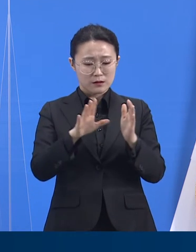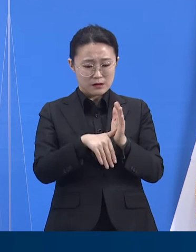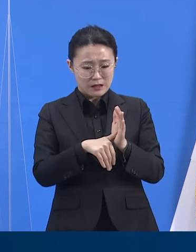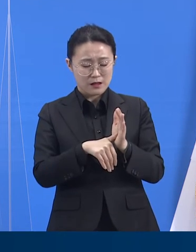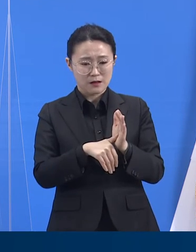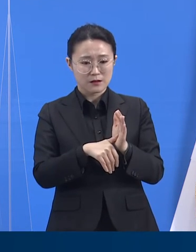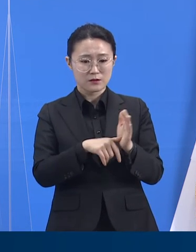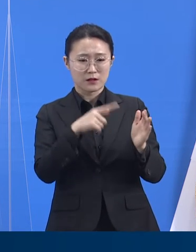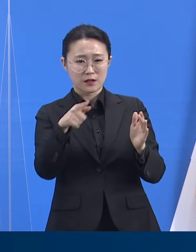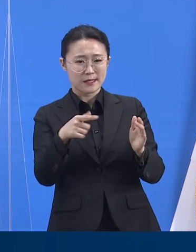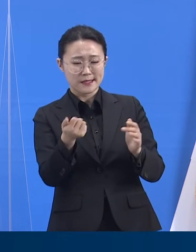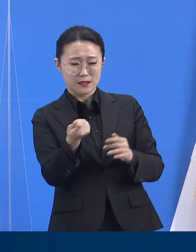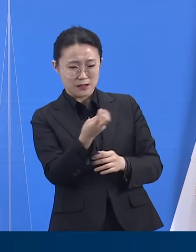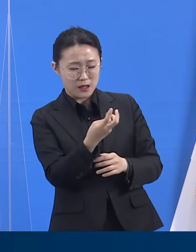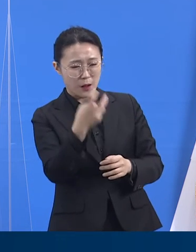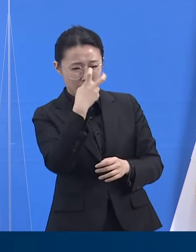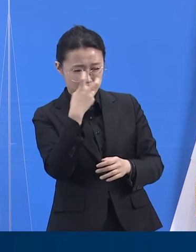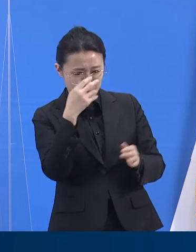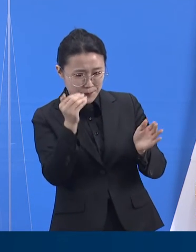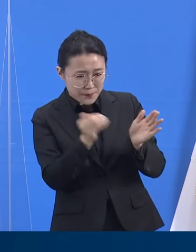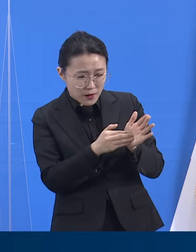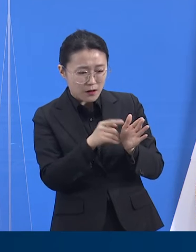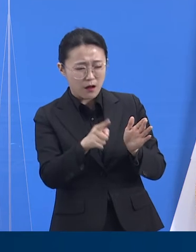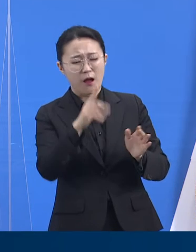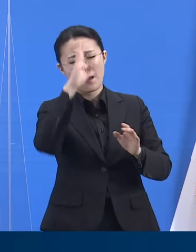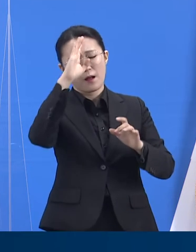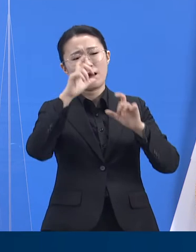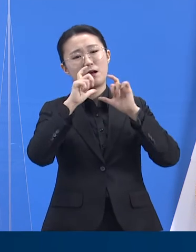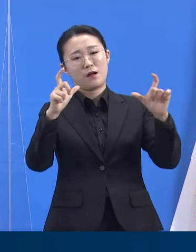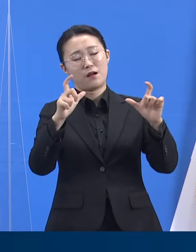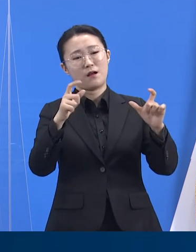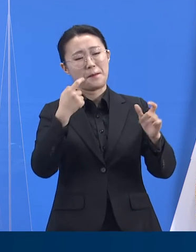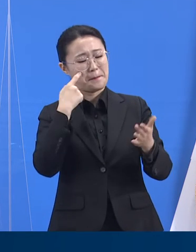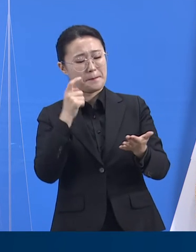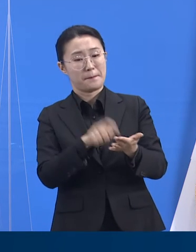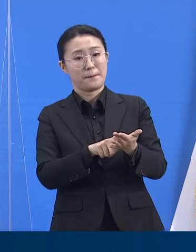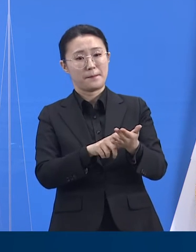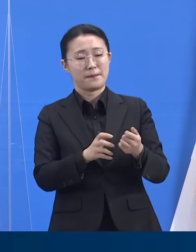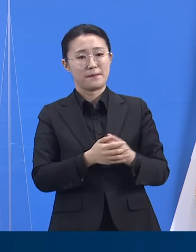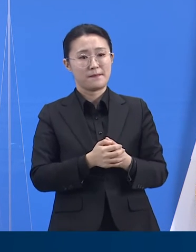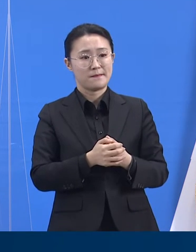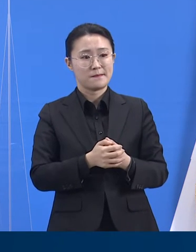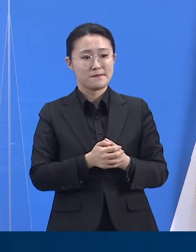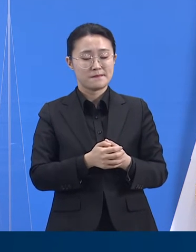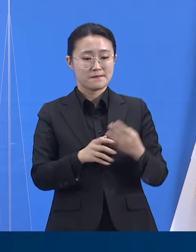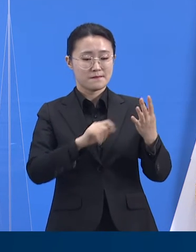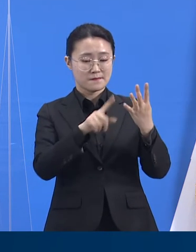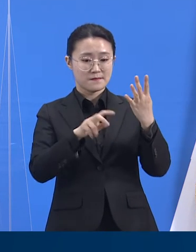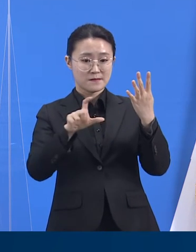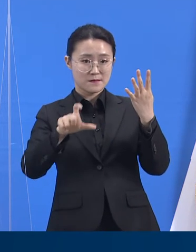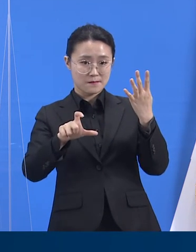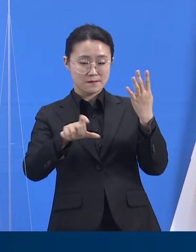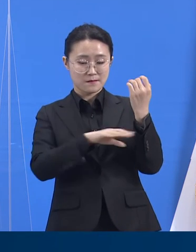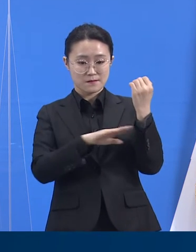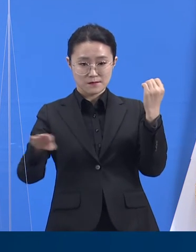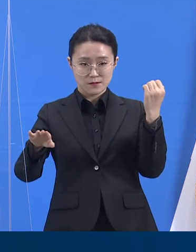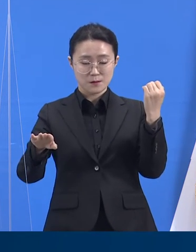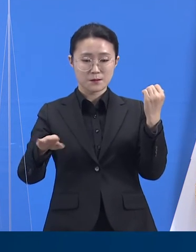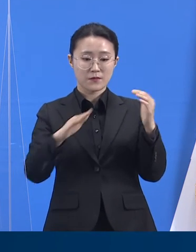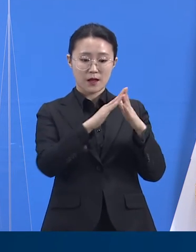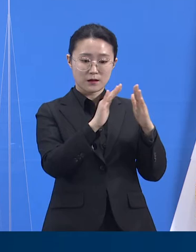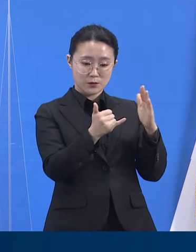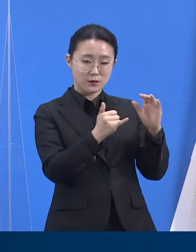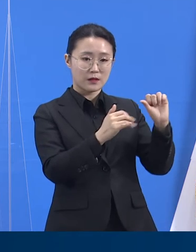확진자가 발견되었습니다. 15일 0시 기준 총 확진자는 가족 5명, 직장 동료 2명,